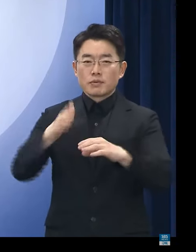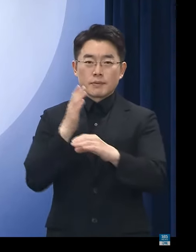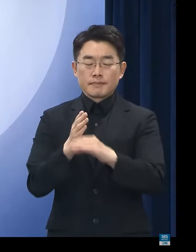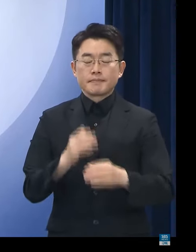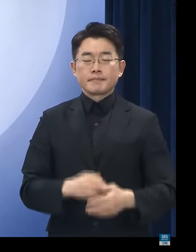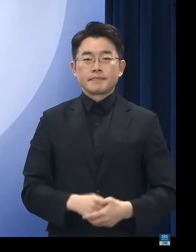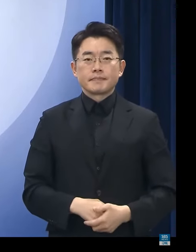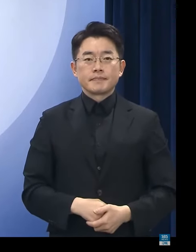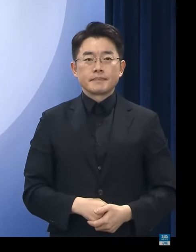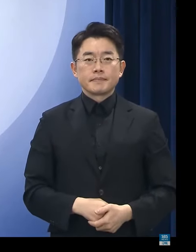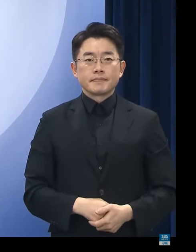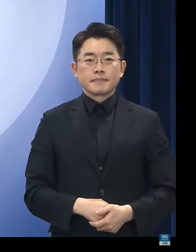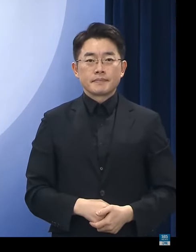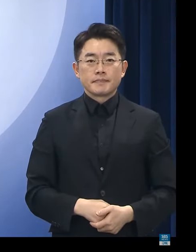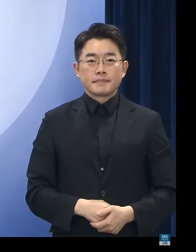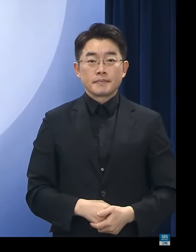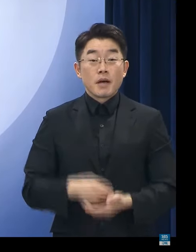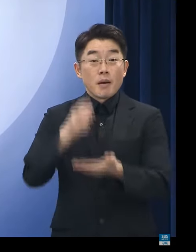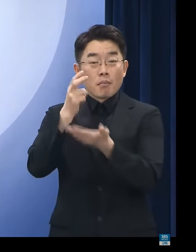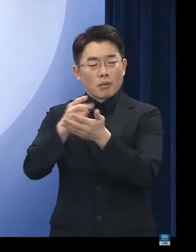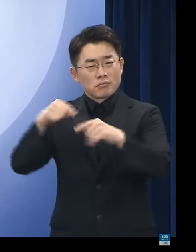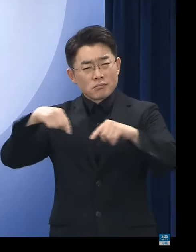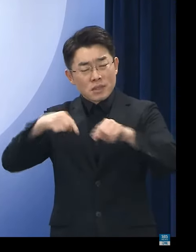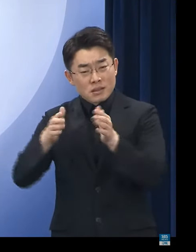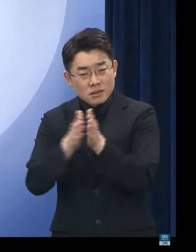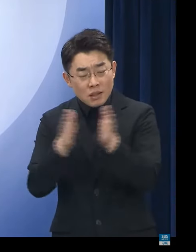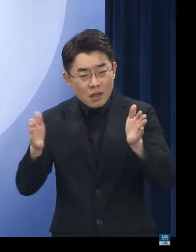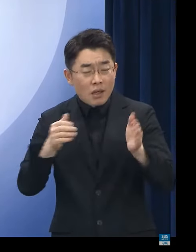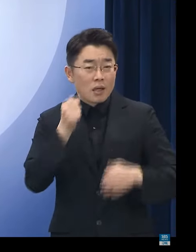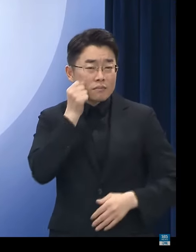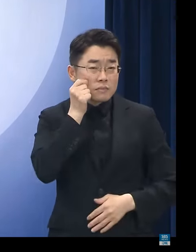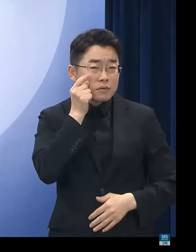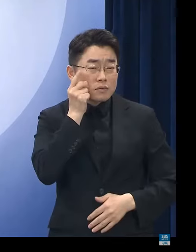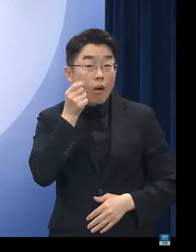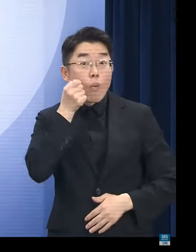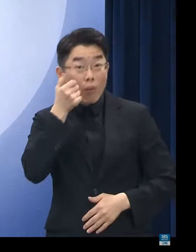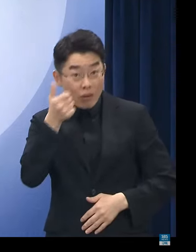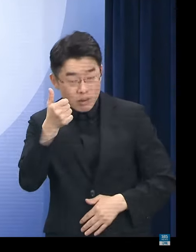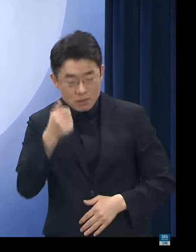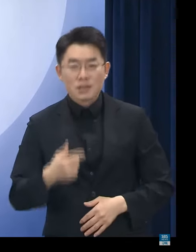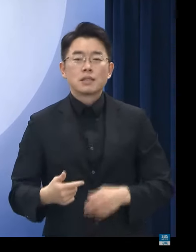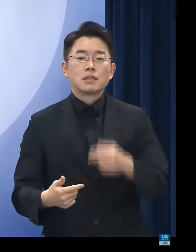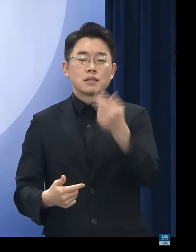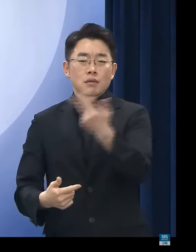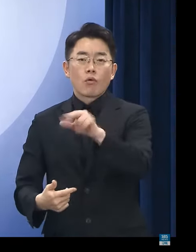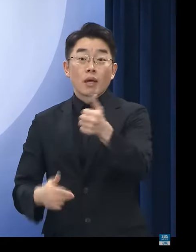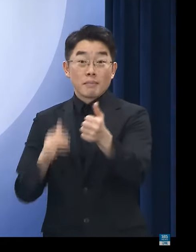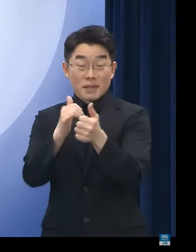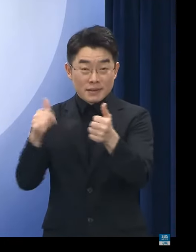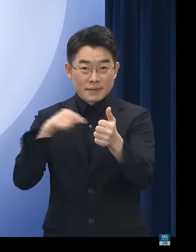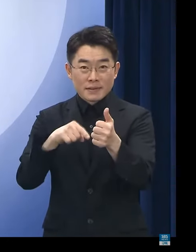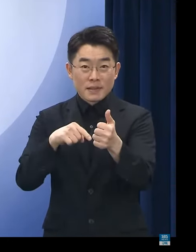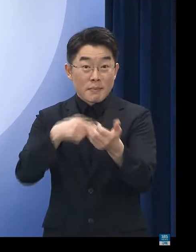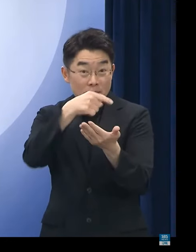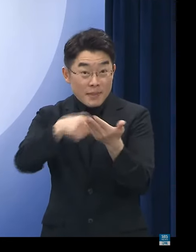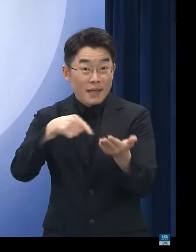법 시행 이후에 5개월이 경과한 현재 7,500명이 피해자로